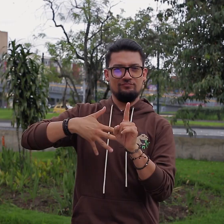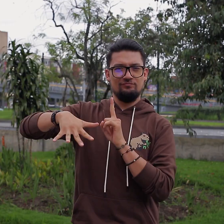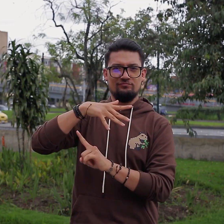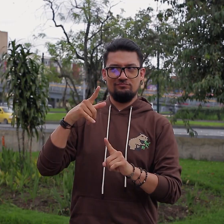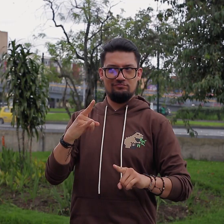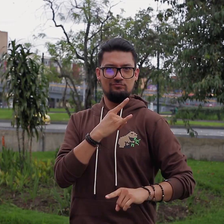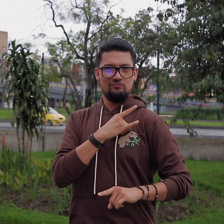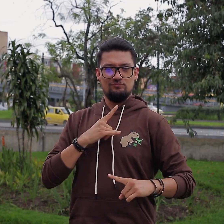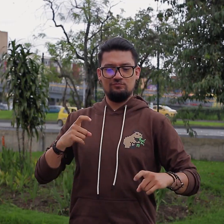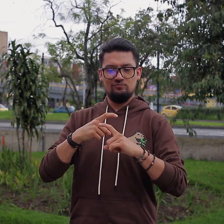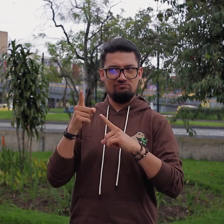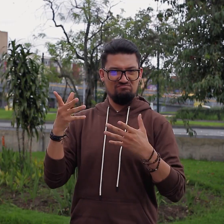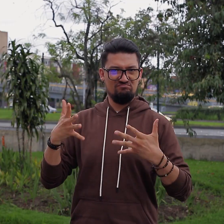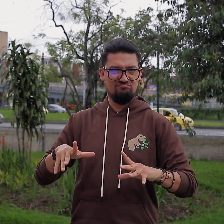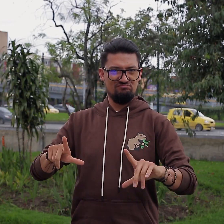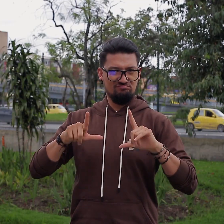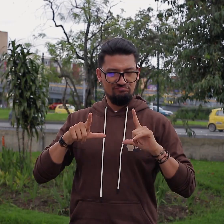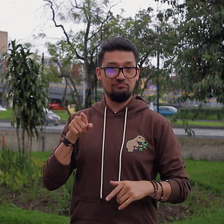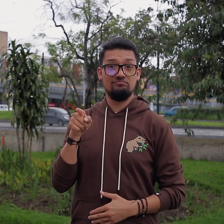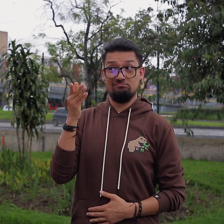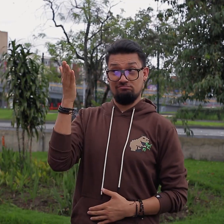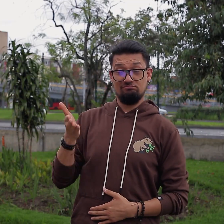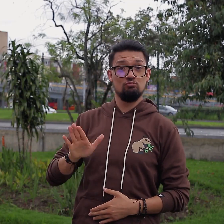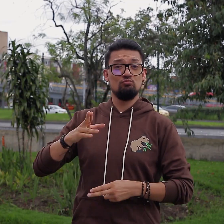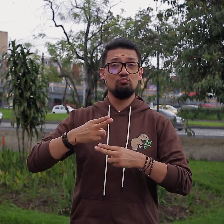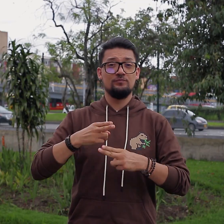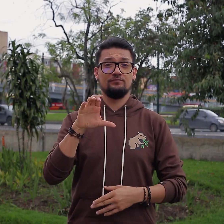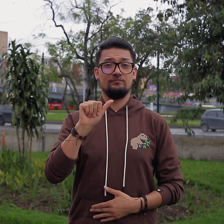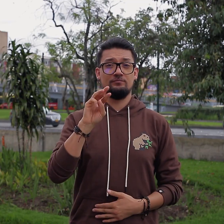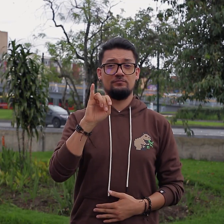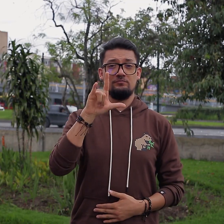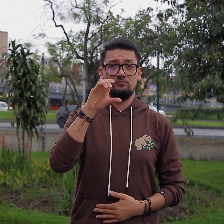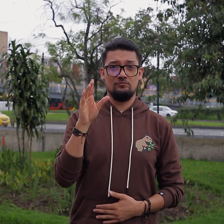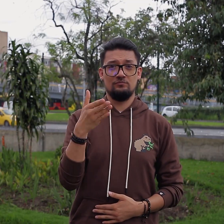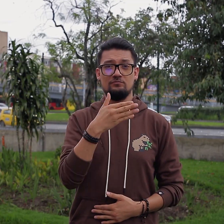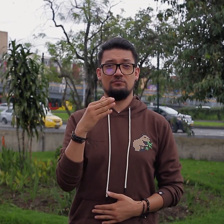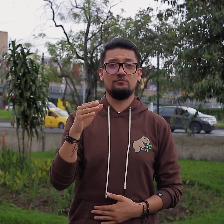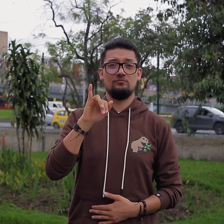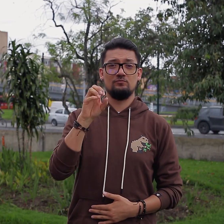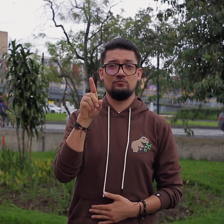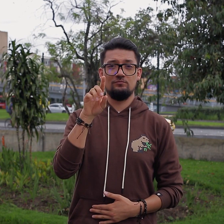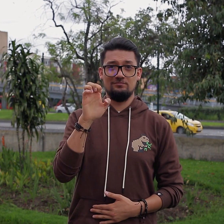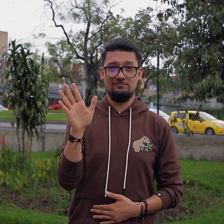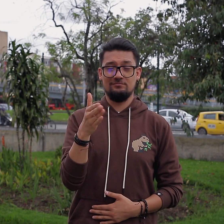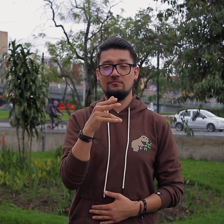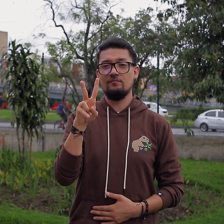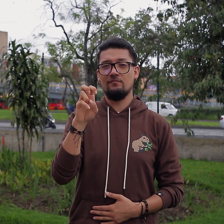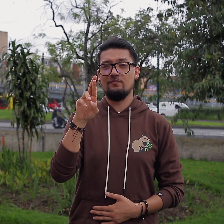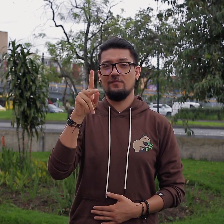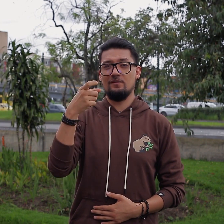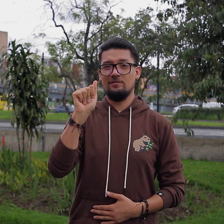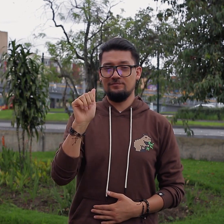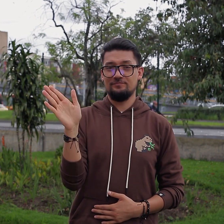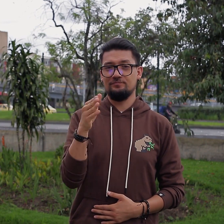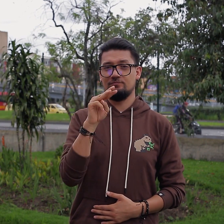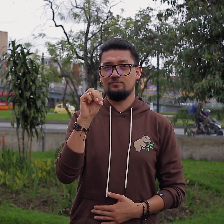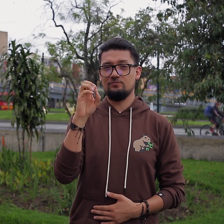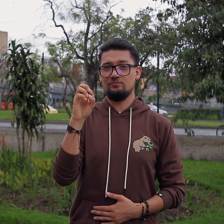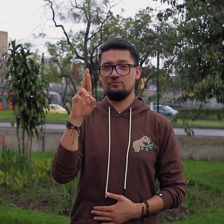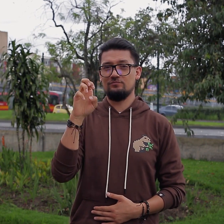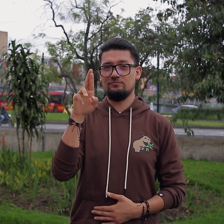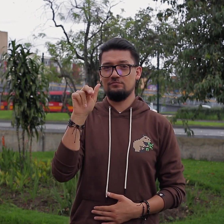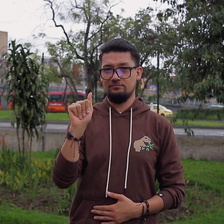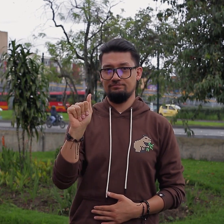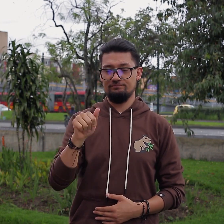Estamos en contacto en Toma el Control con el ingeniero ambiental de la Universidad del Bosque de Bogotá, Camilo José